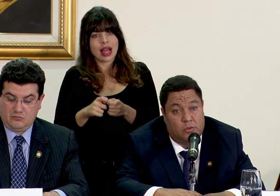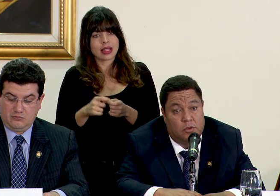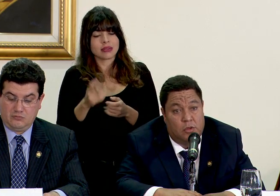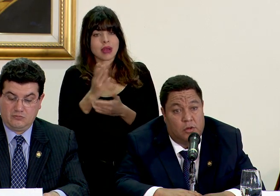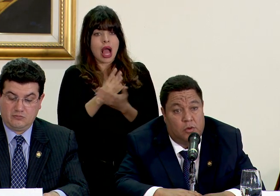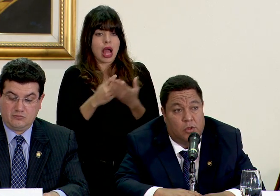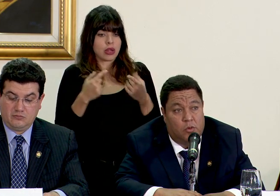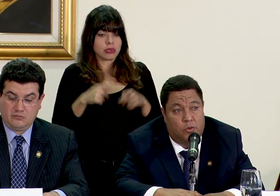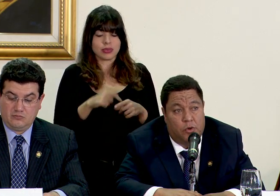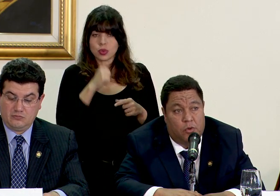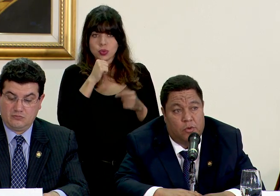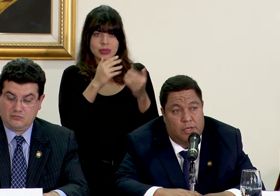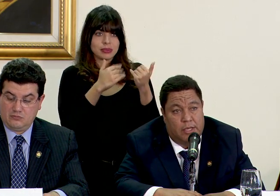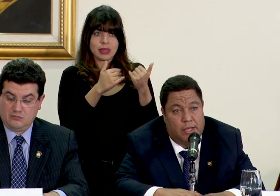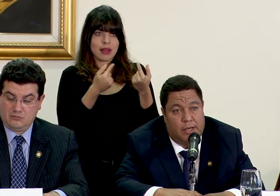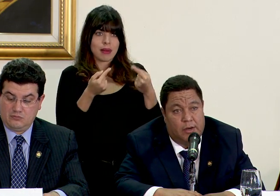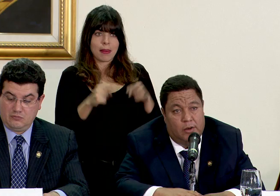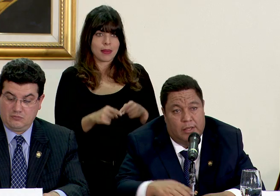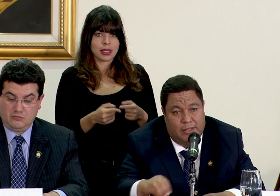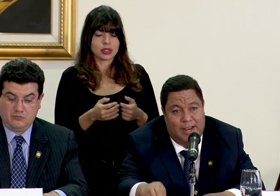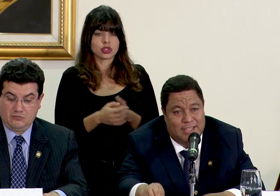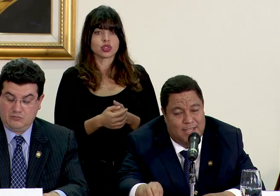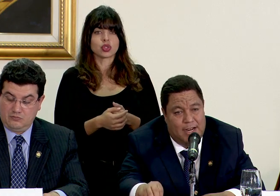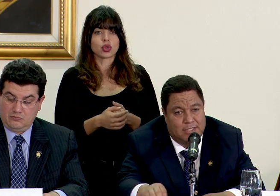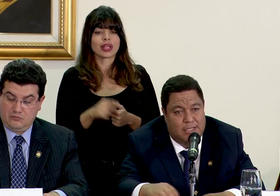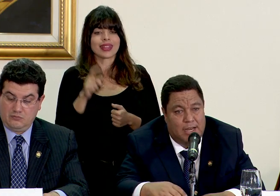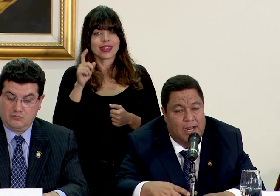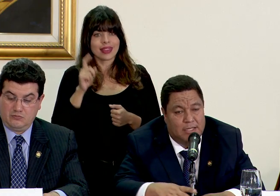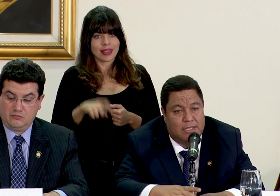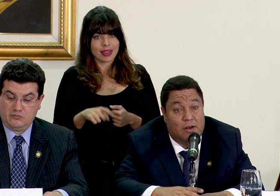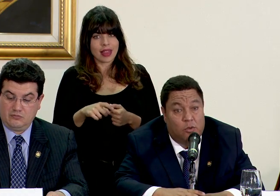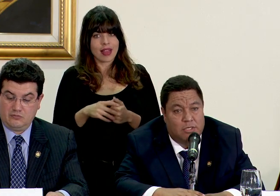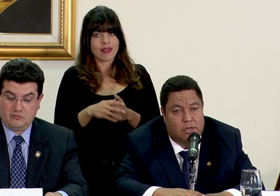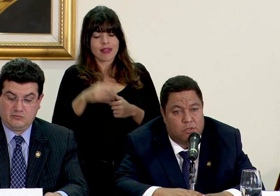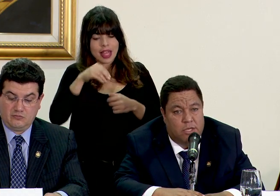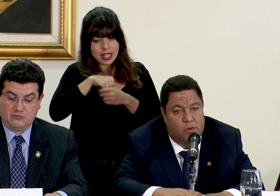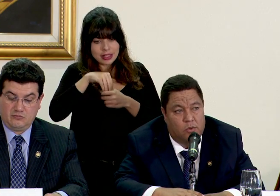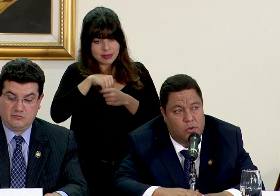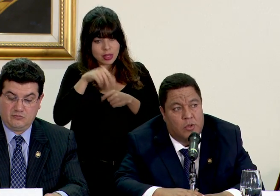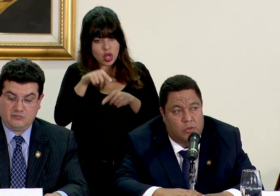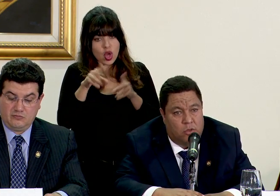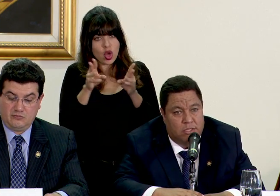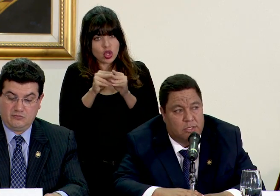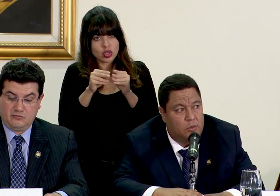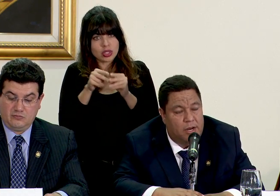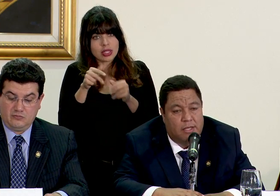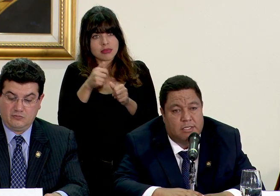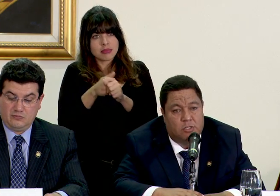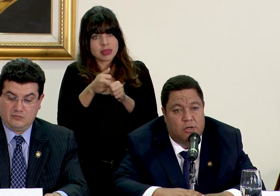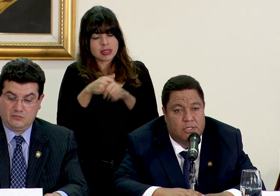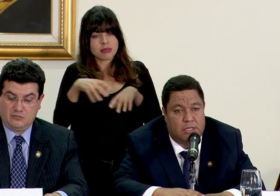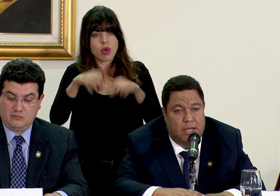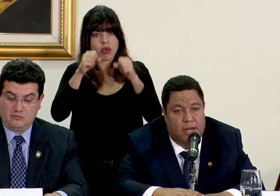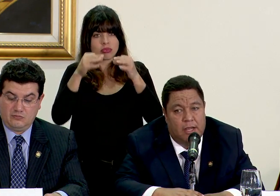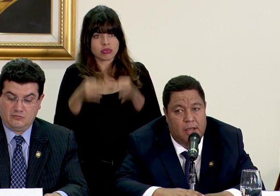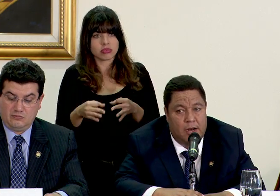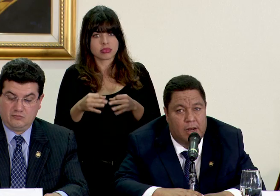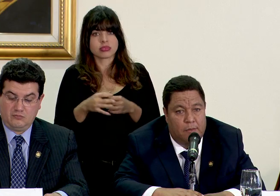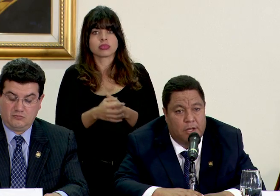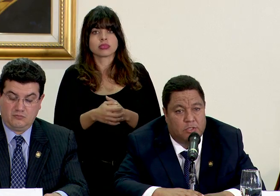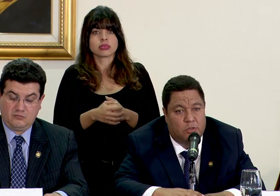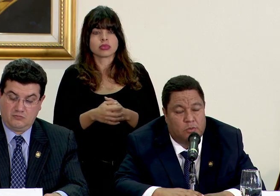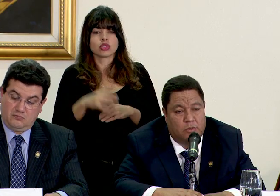inesperado lo que ocurrió y tiene que ser en el seno de ese consejo donde se tomen las decisiones de